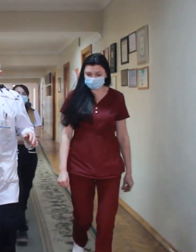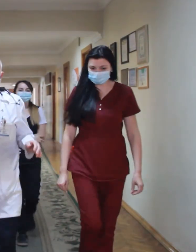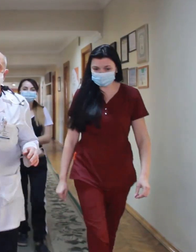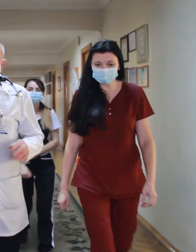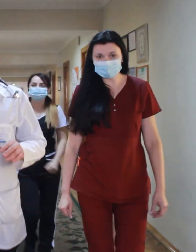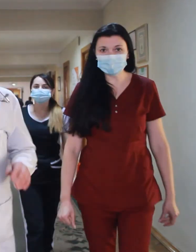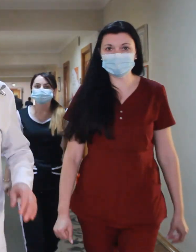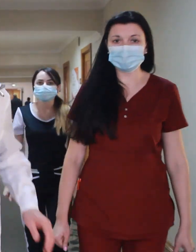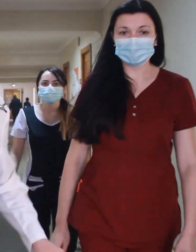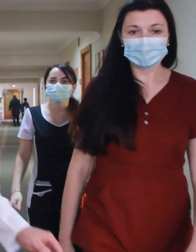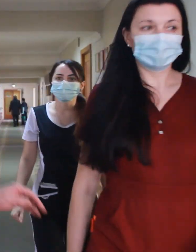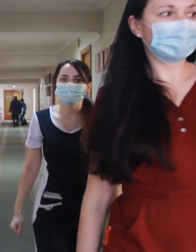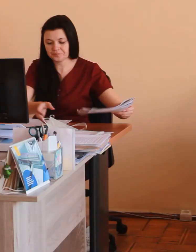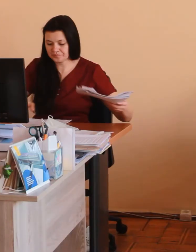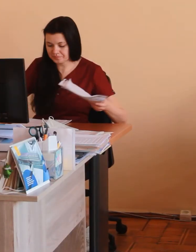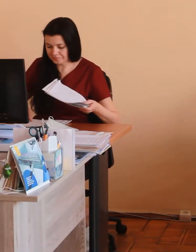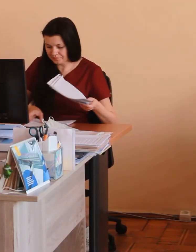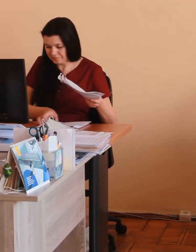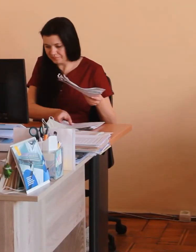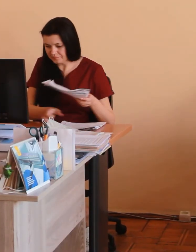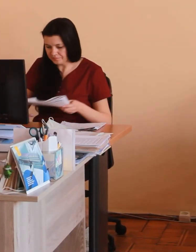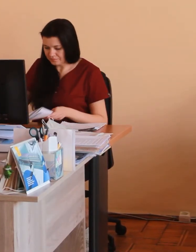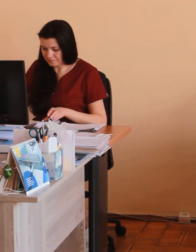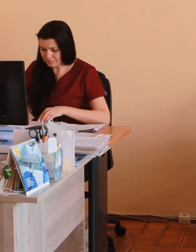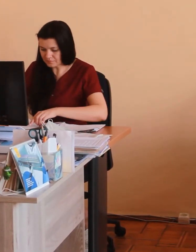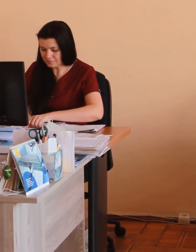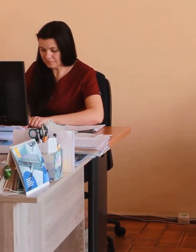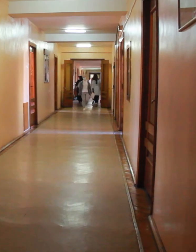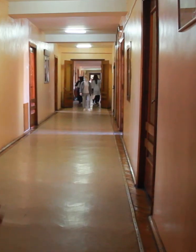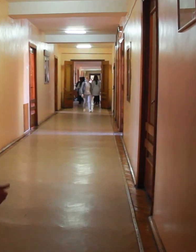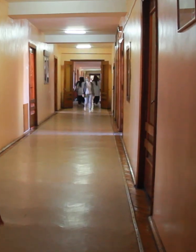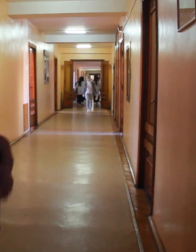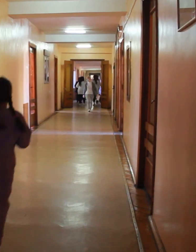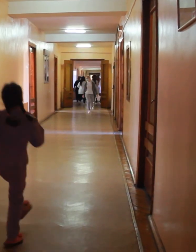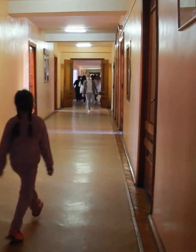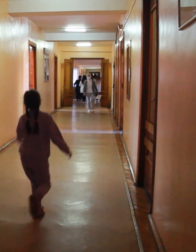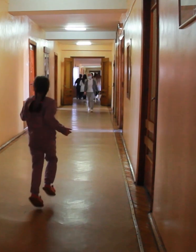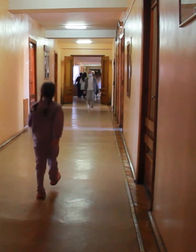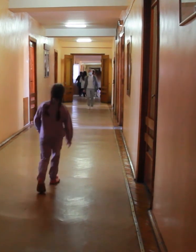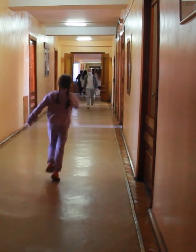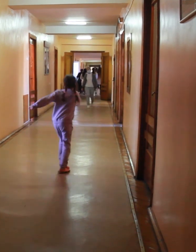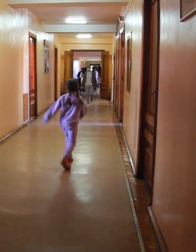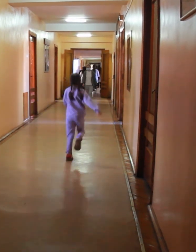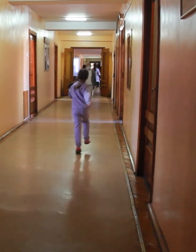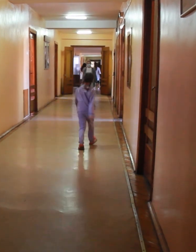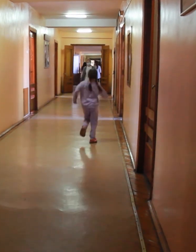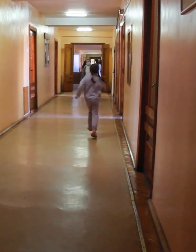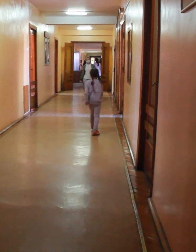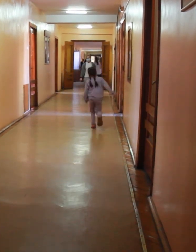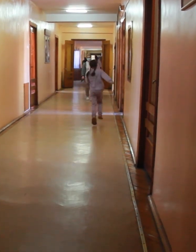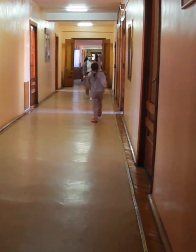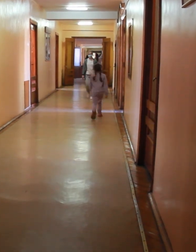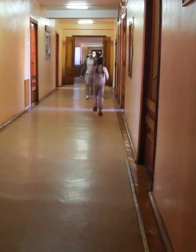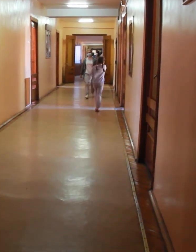Окрім того, важкохворих дітей планують транспортувати у сусідню Польщу. Юлія Турконяк, Андрій Левків,